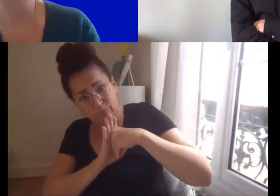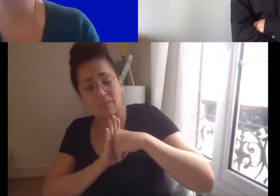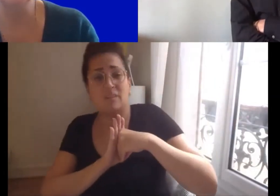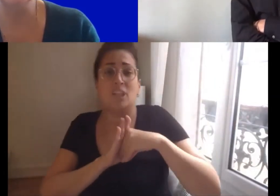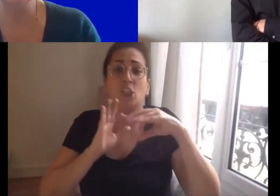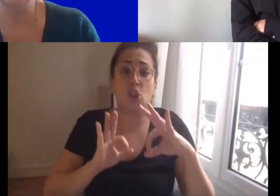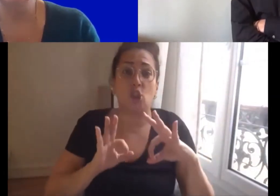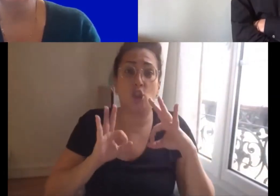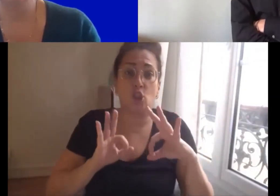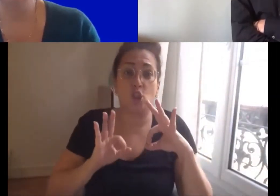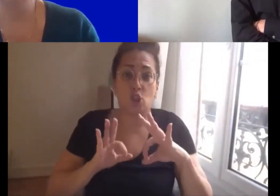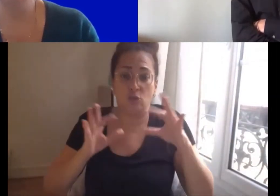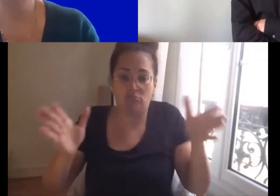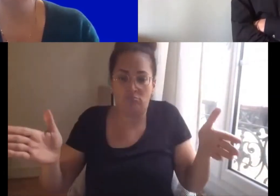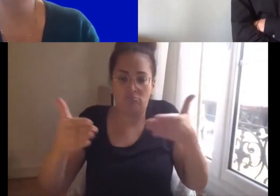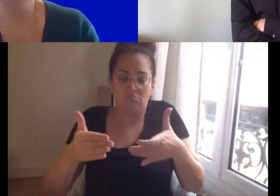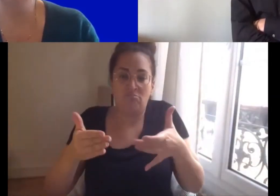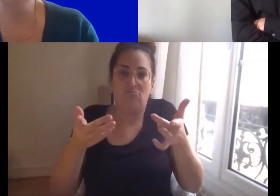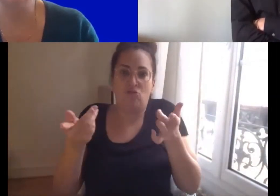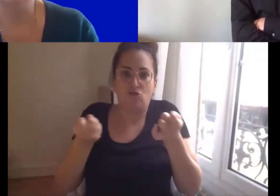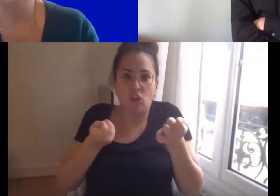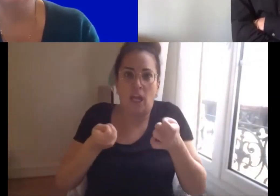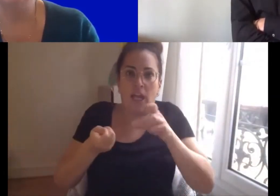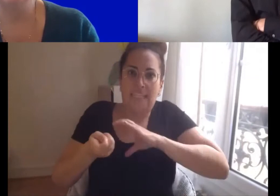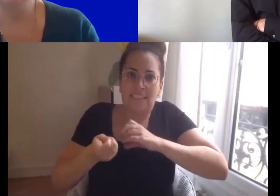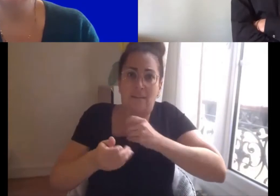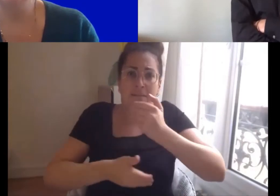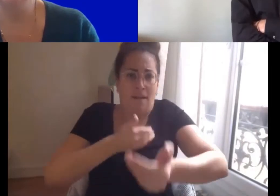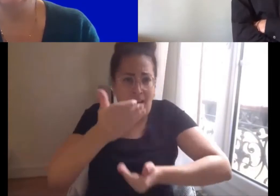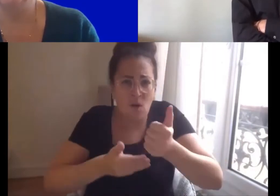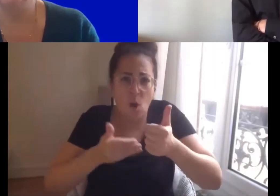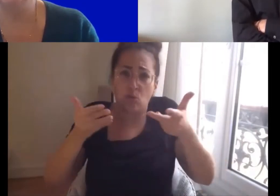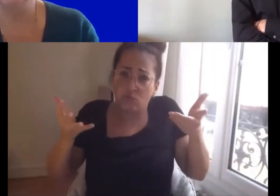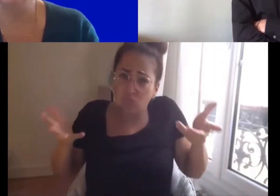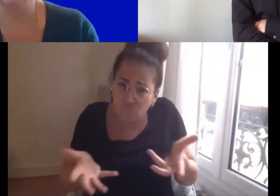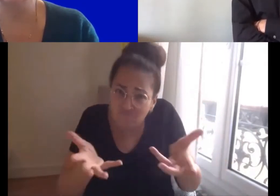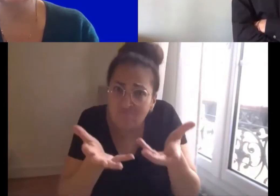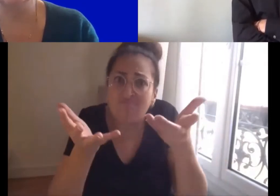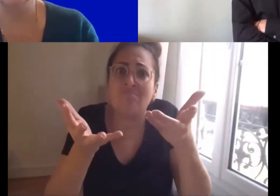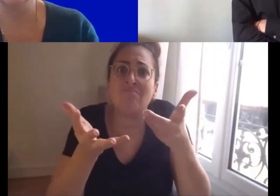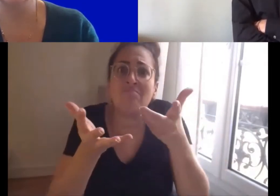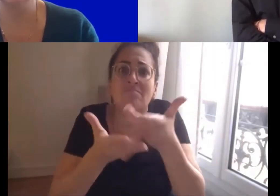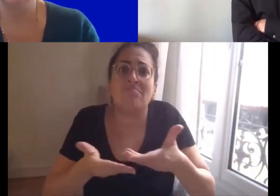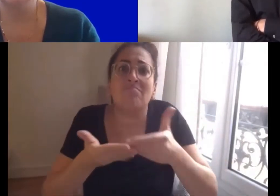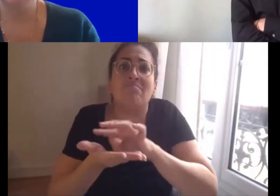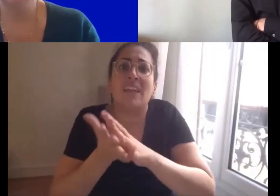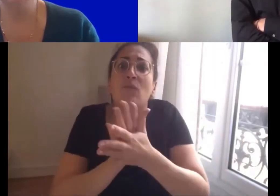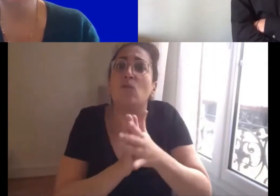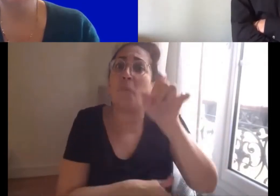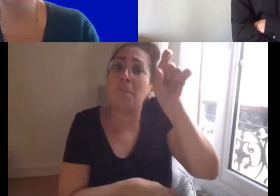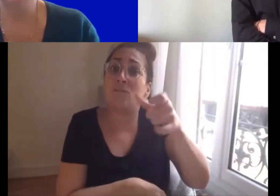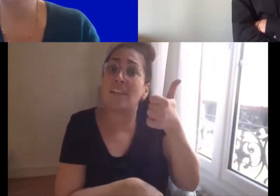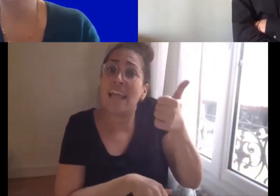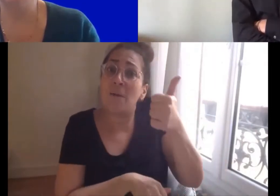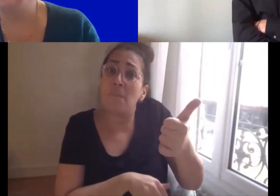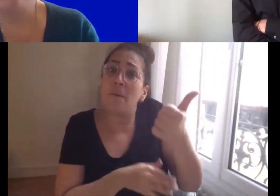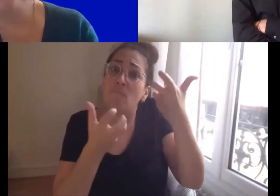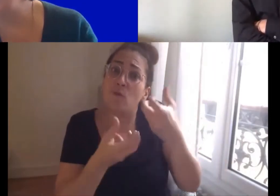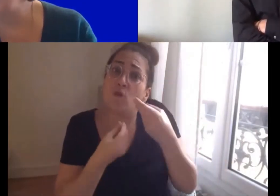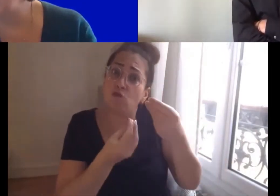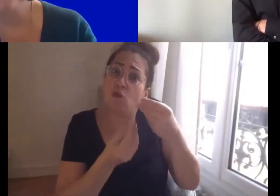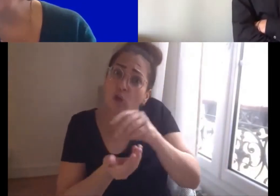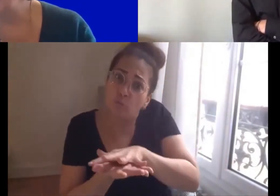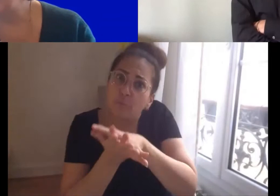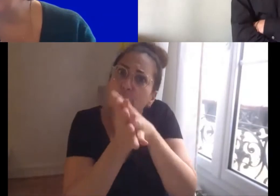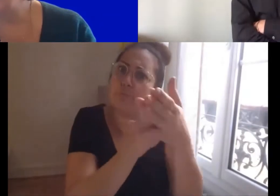doit être productif pour l'évolution de la situation des personnes et prendre en compte